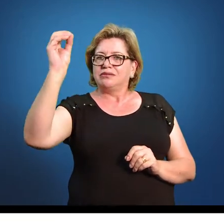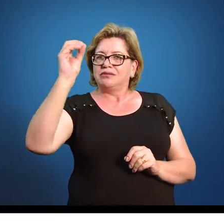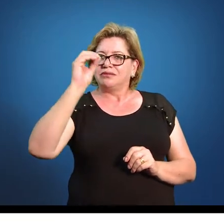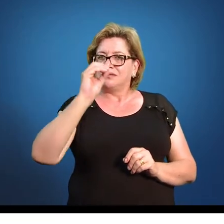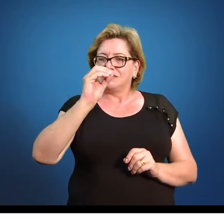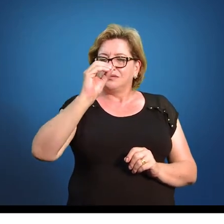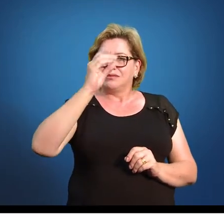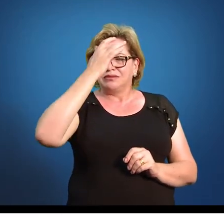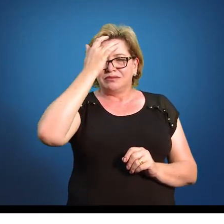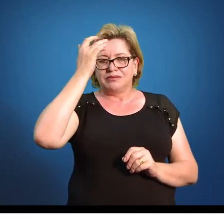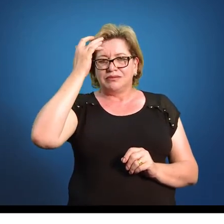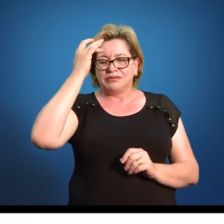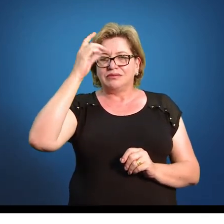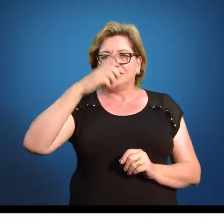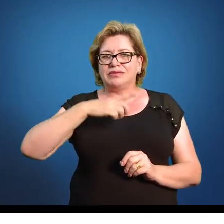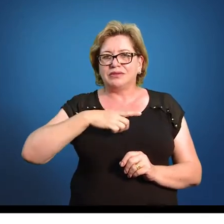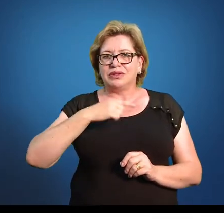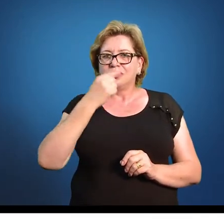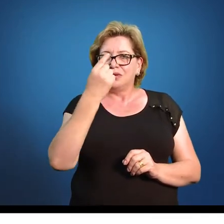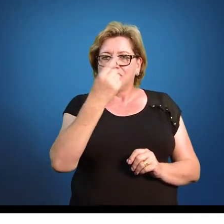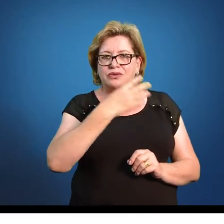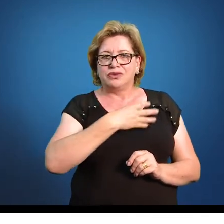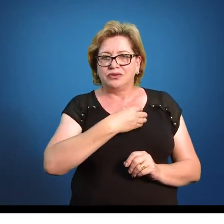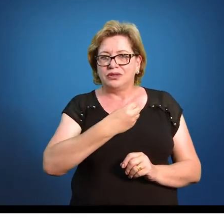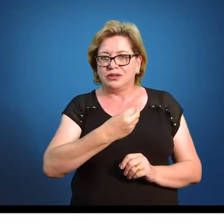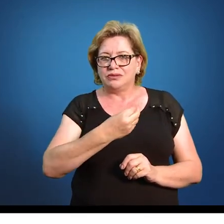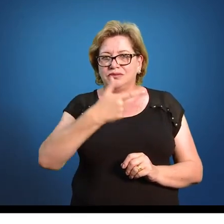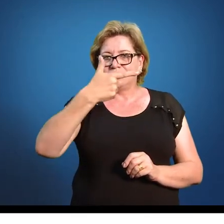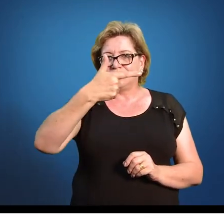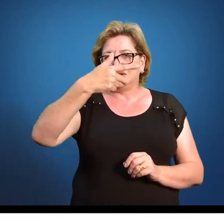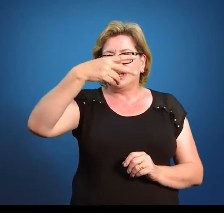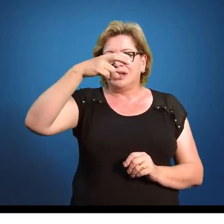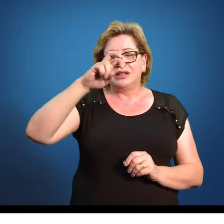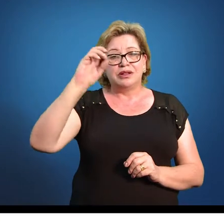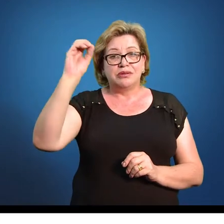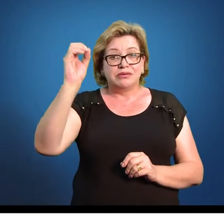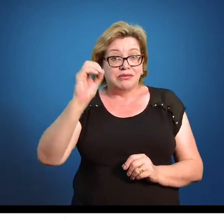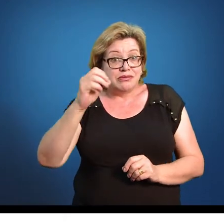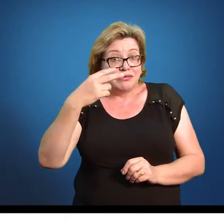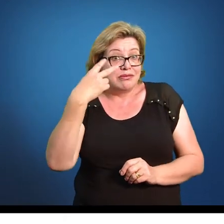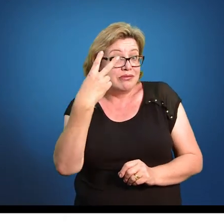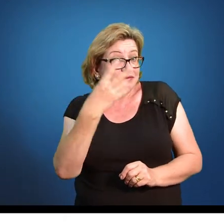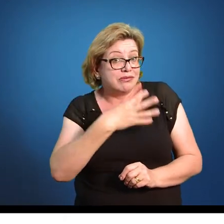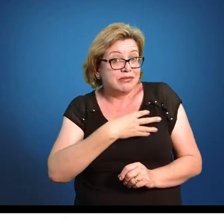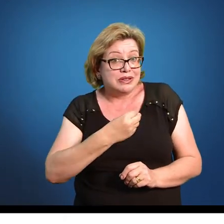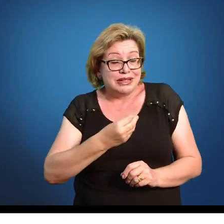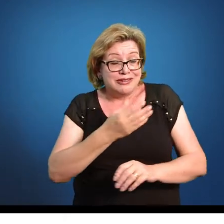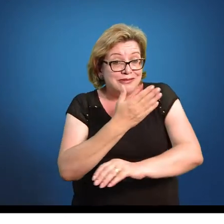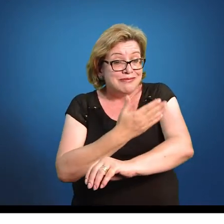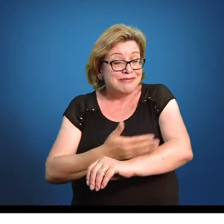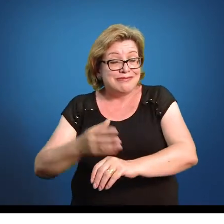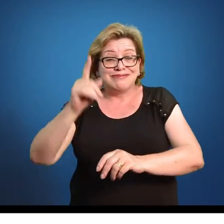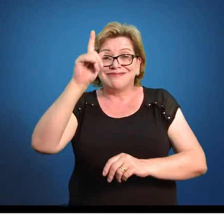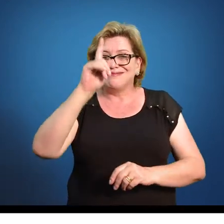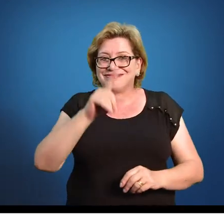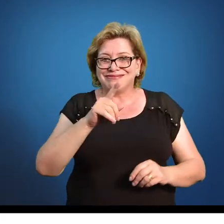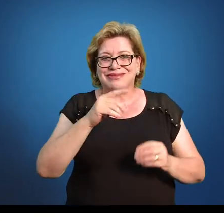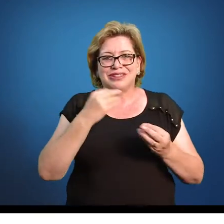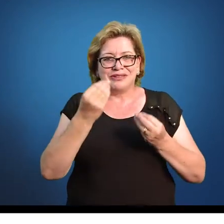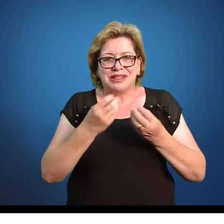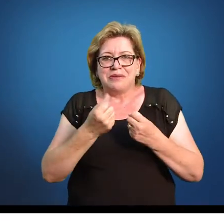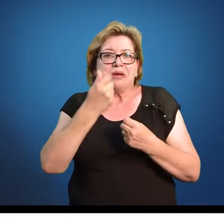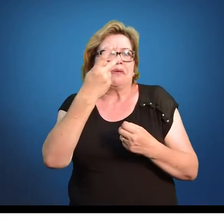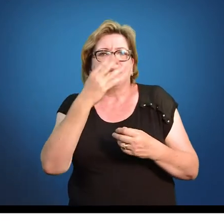tem um filho. 25% tem dois filhos. É muito mais prático. Porque você não quer mais saber necessariamente o tamanho da